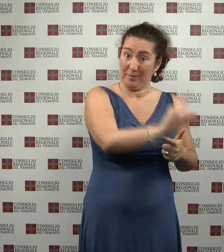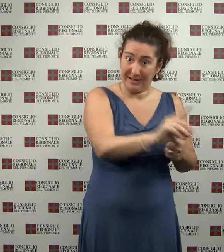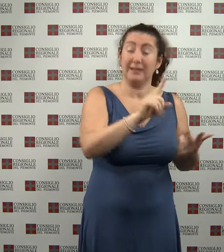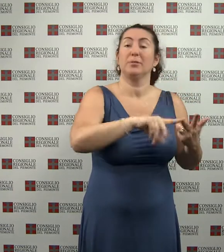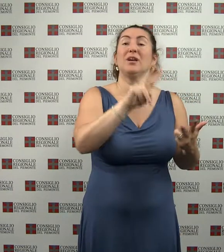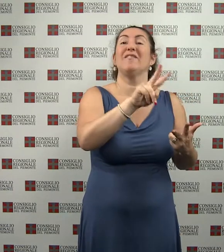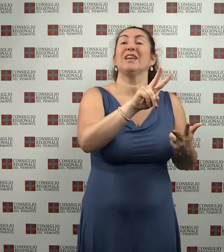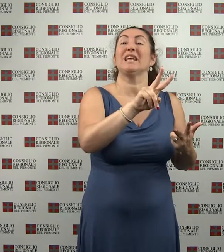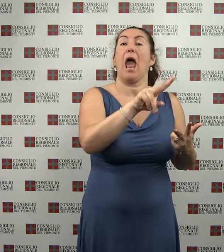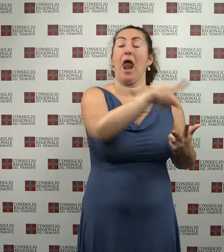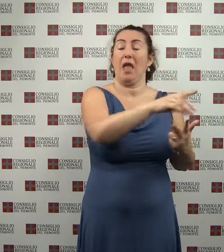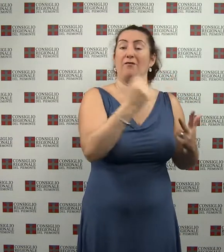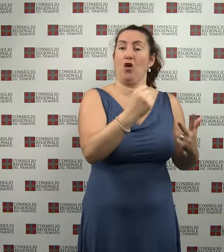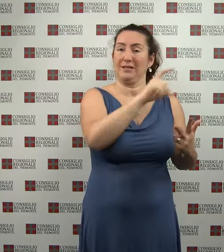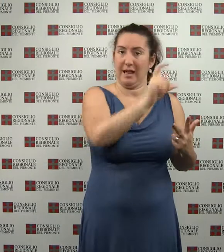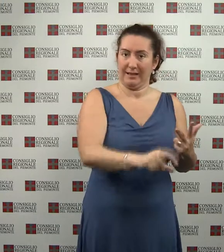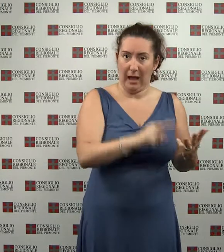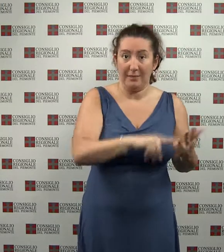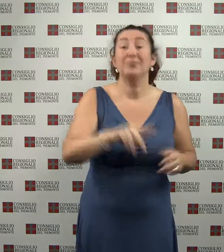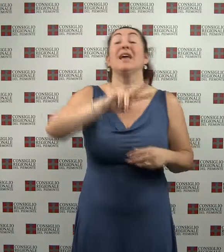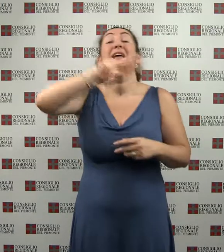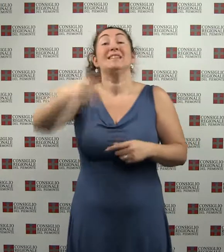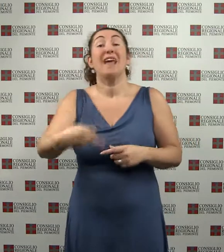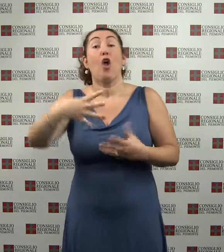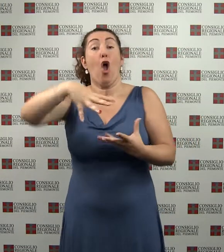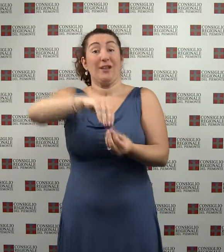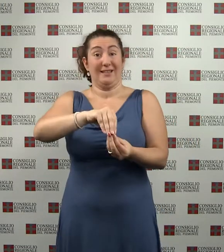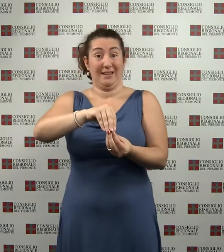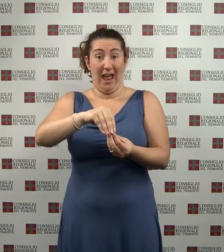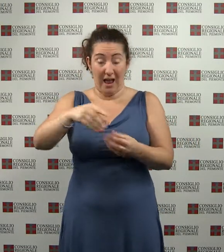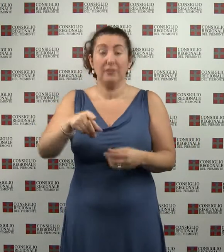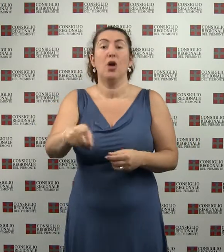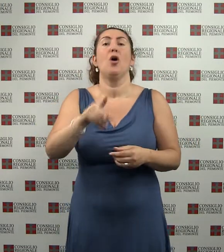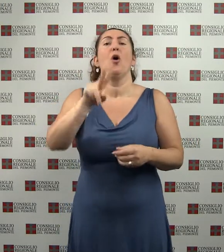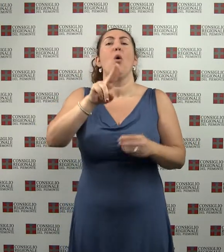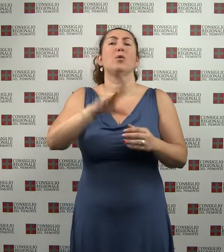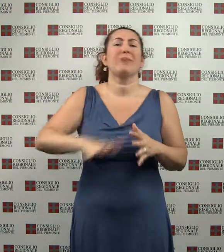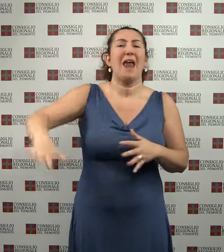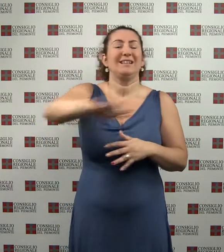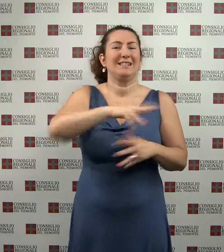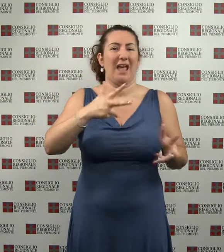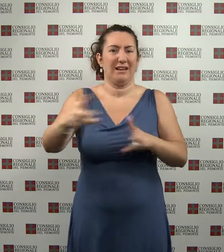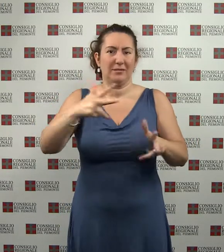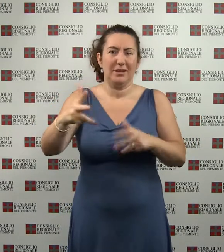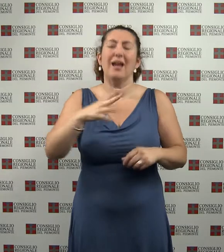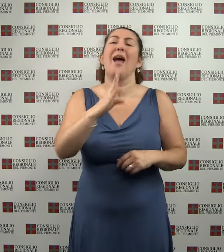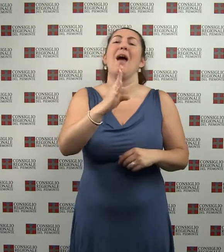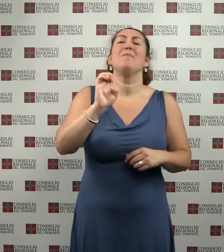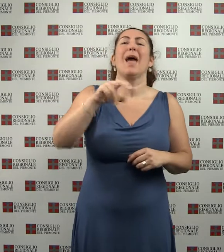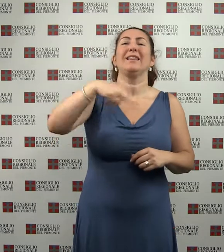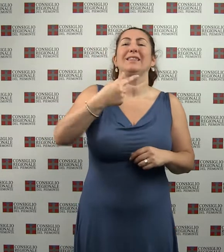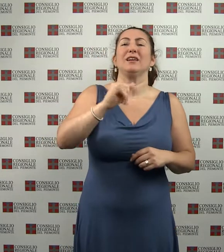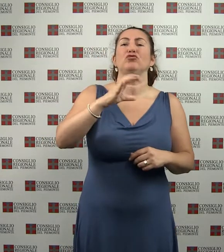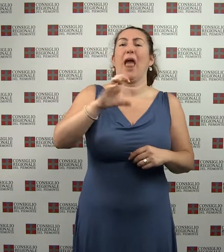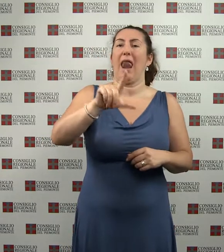Forza Italia. Seconda, Urbanistica edilizia trasporti, Presidente Nadia Conticelli, Partito Democratico, Vice